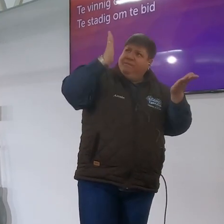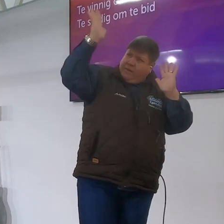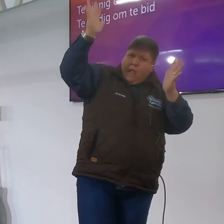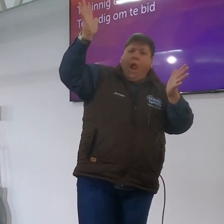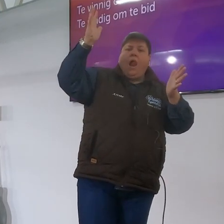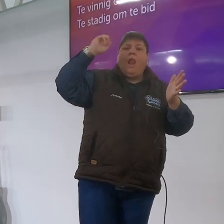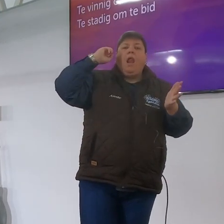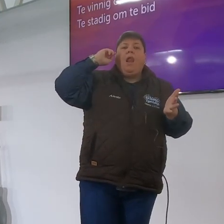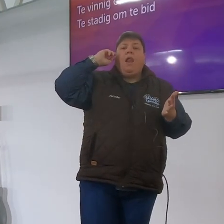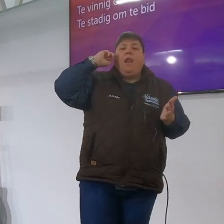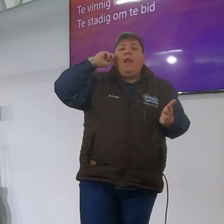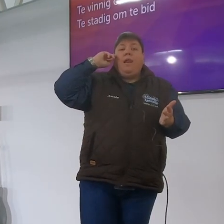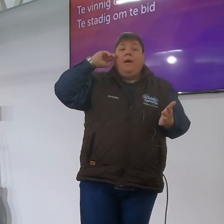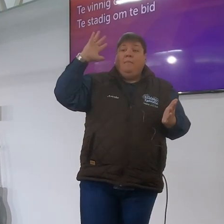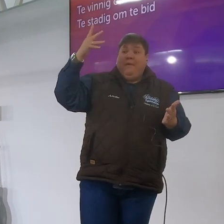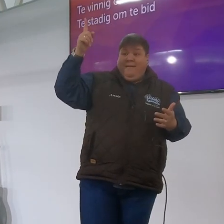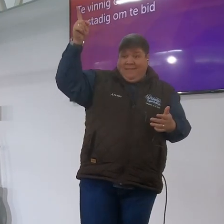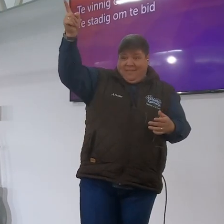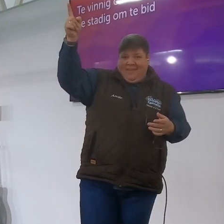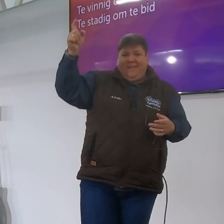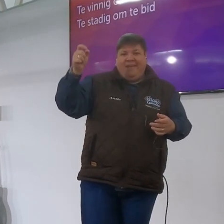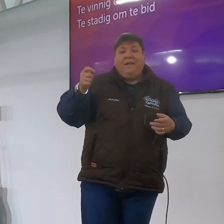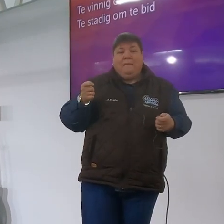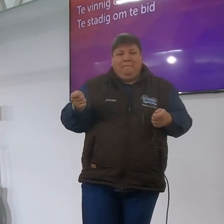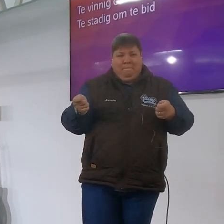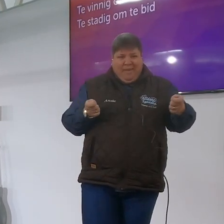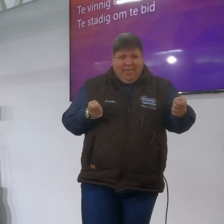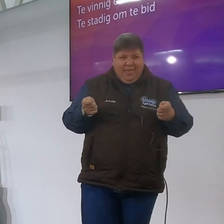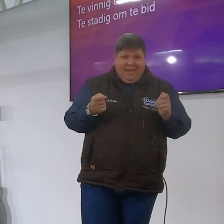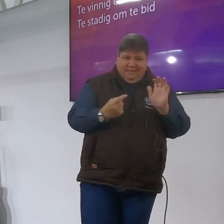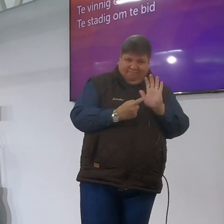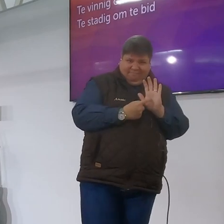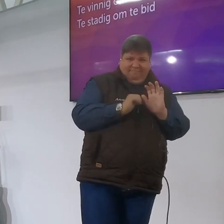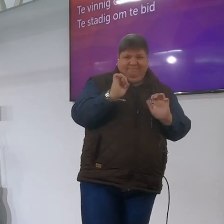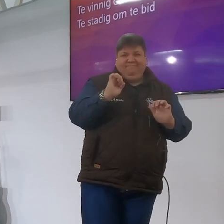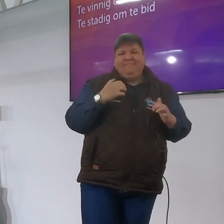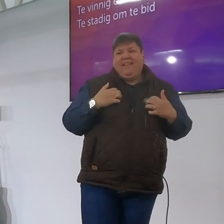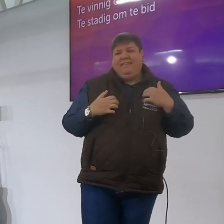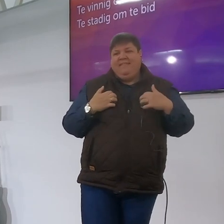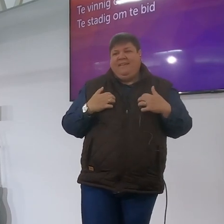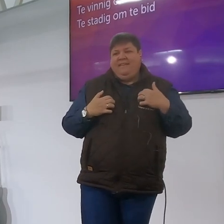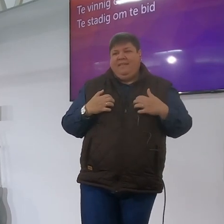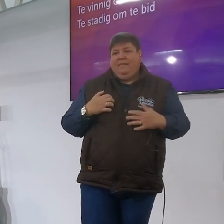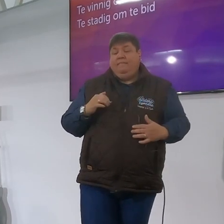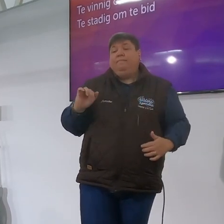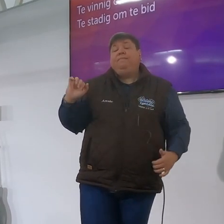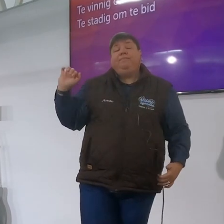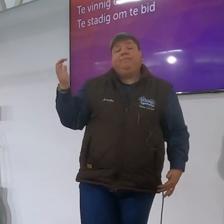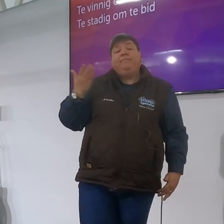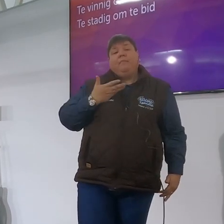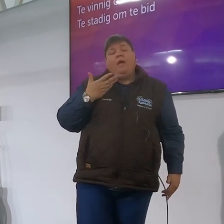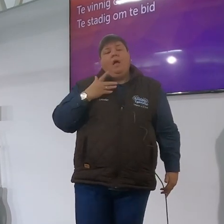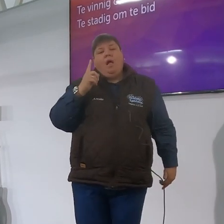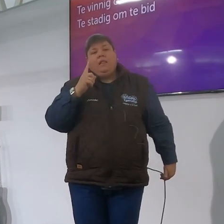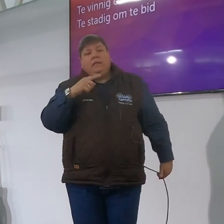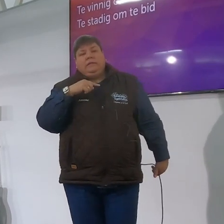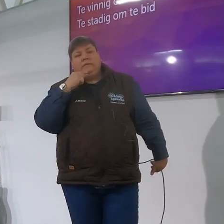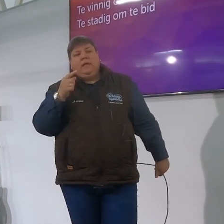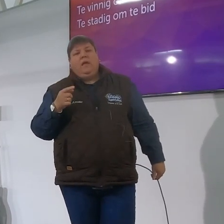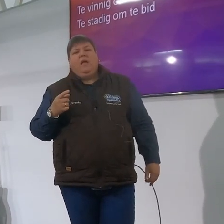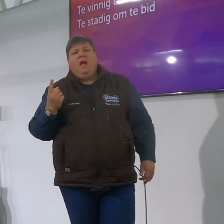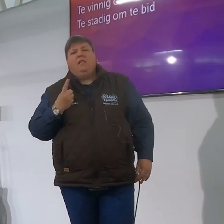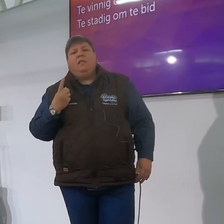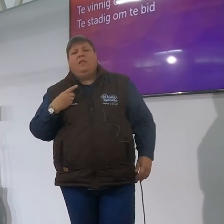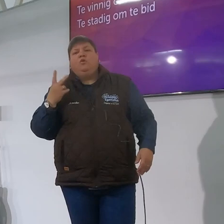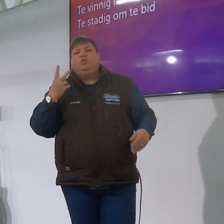jy maar heren hier is die dag en ek wil jy want het betekent dit is net so onver weet jy wat ek weet nie my pa het altyd gesê wat iemand speel woer woer